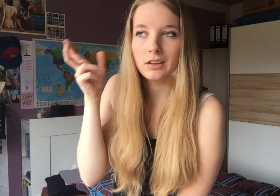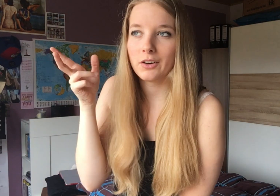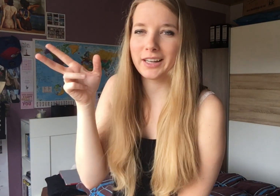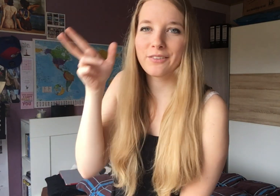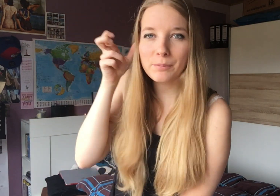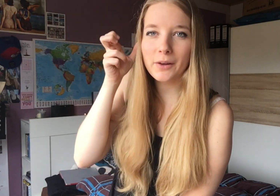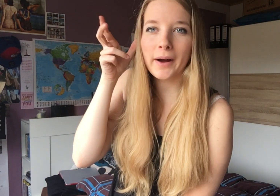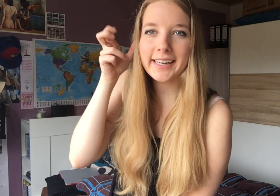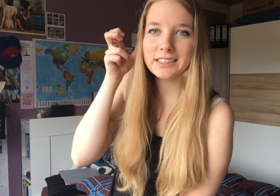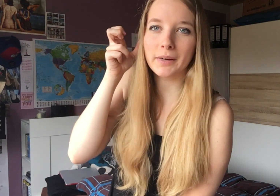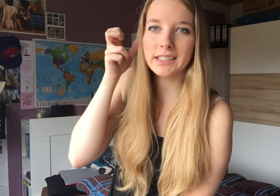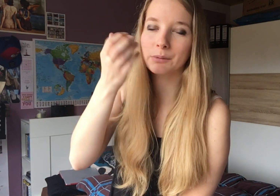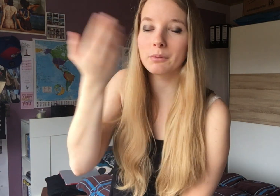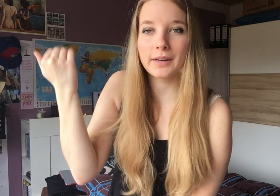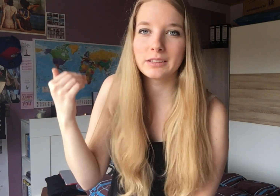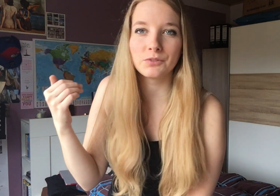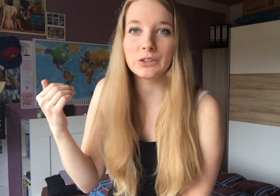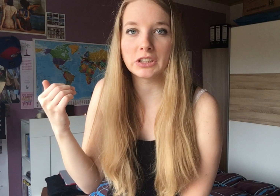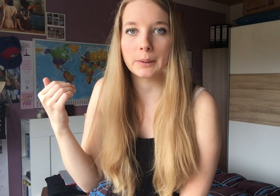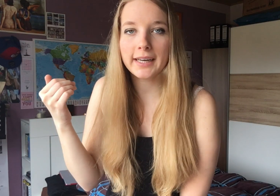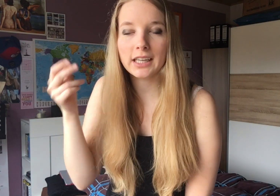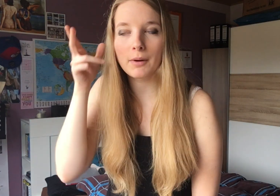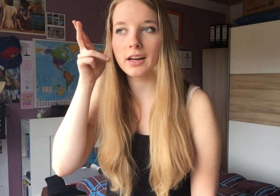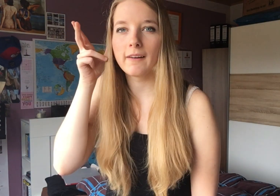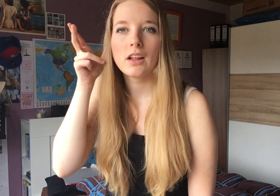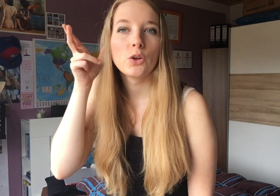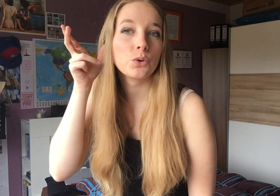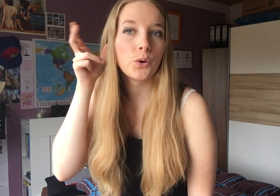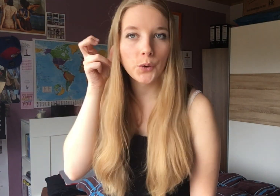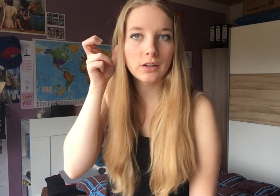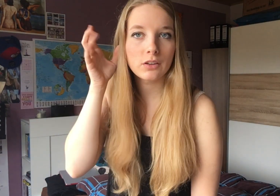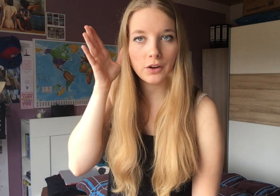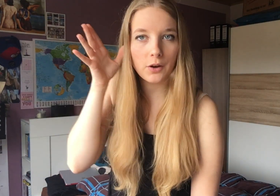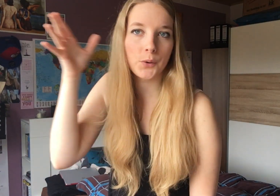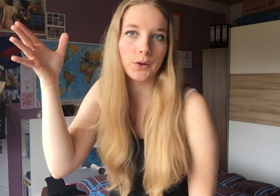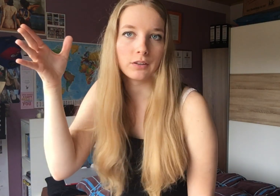Und das gefällt mir einiges besser, das hab ich dann quasi im Video nicht gemacht, aber ja. Hören oder hören.